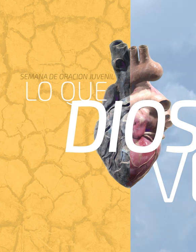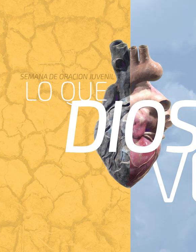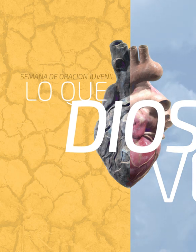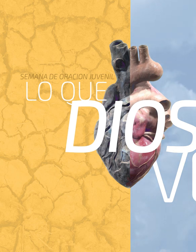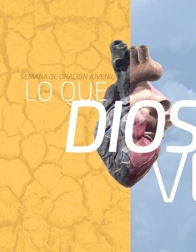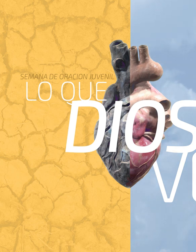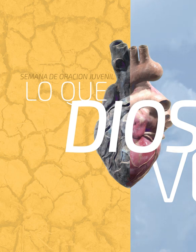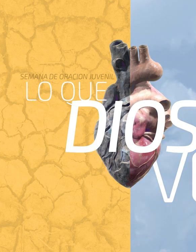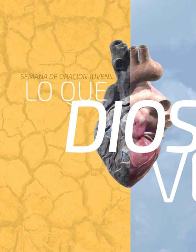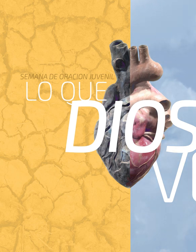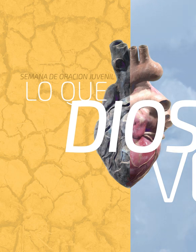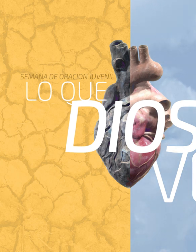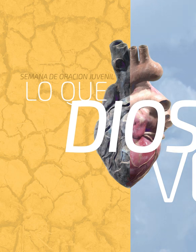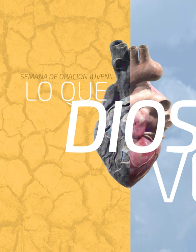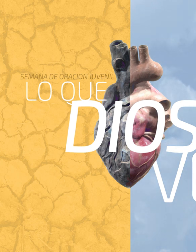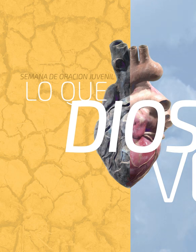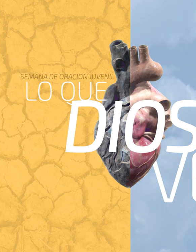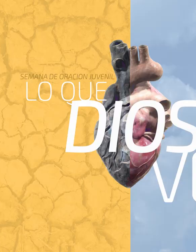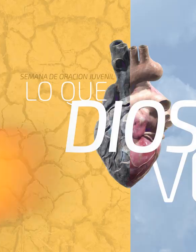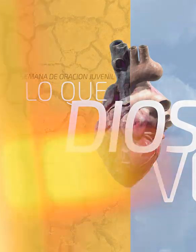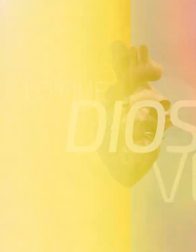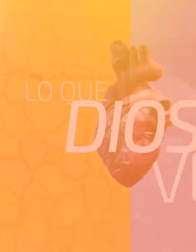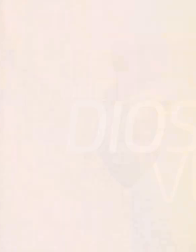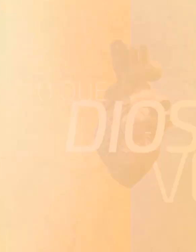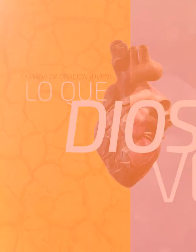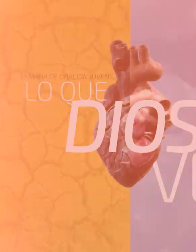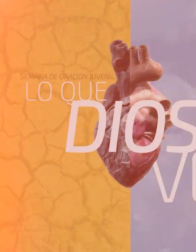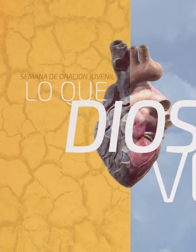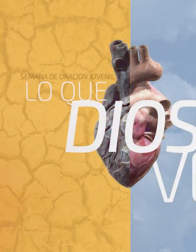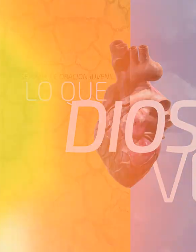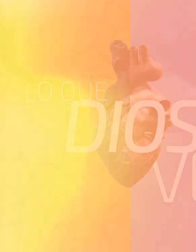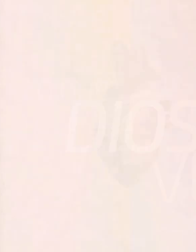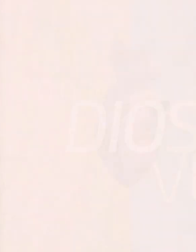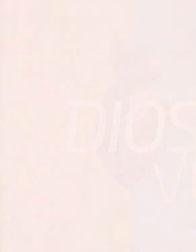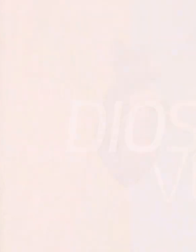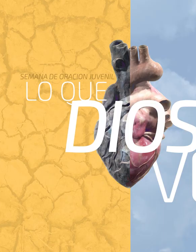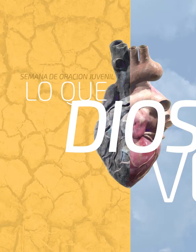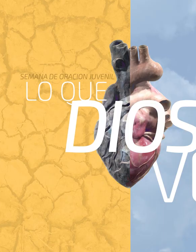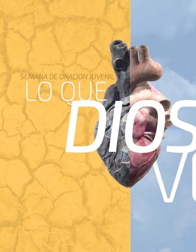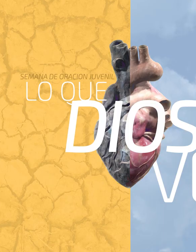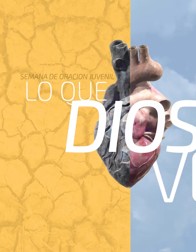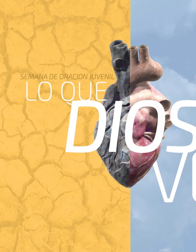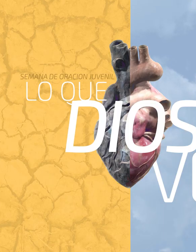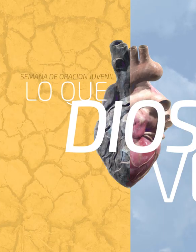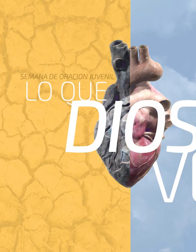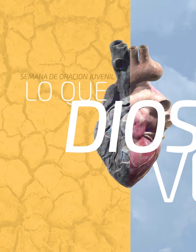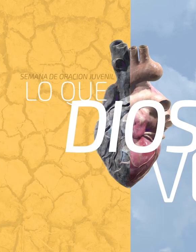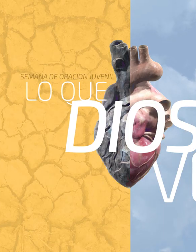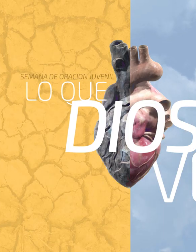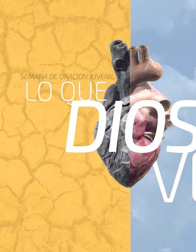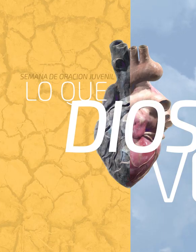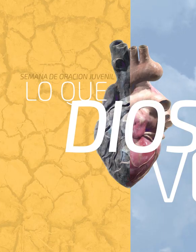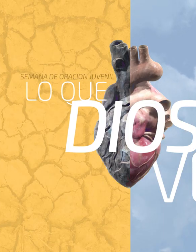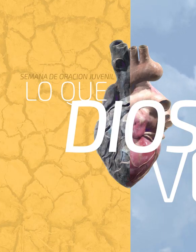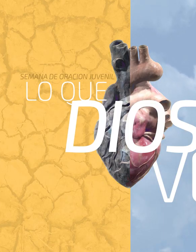nombre